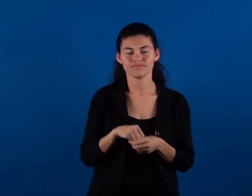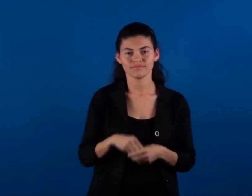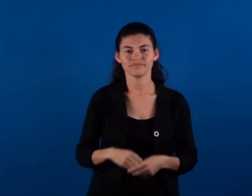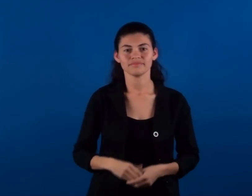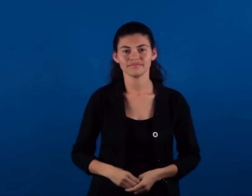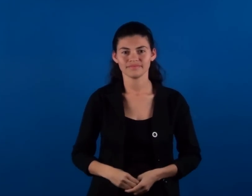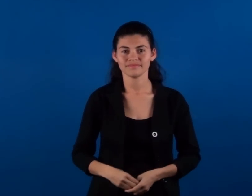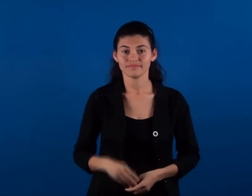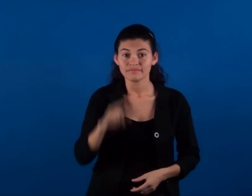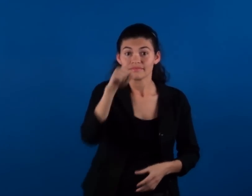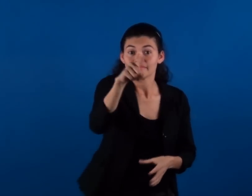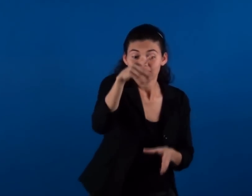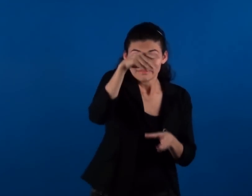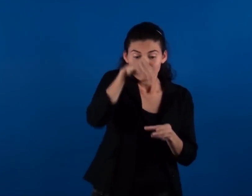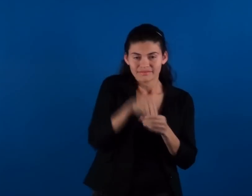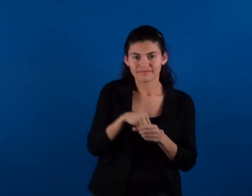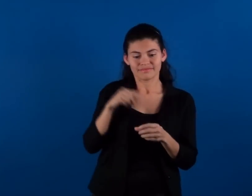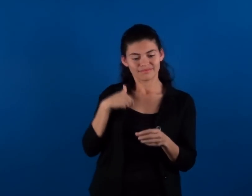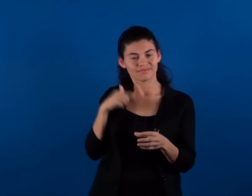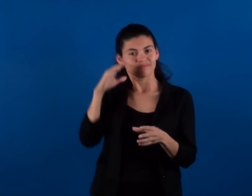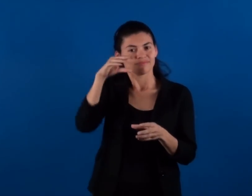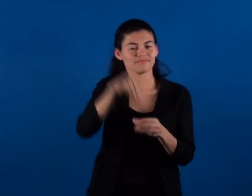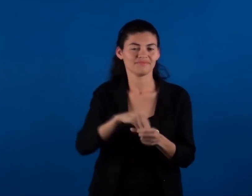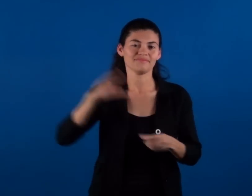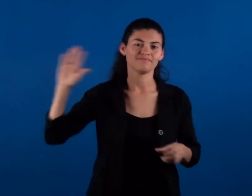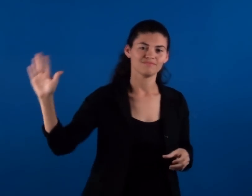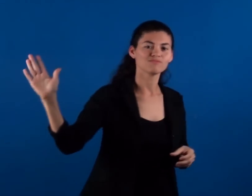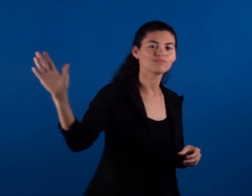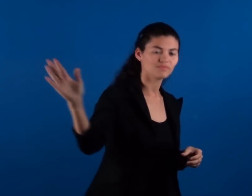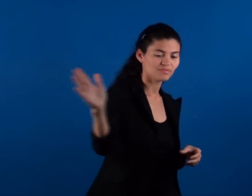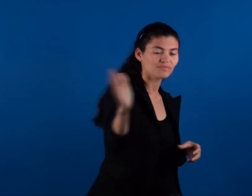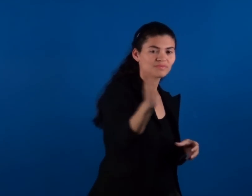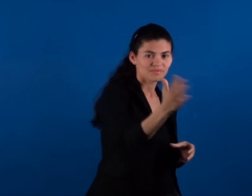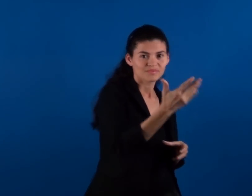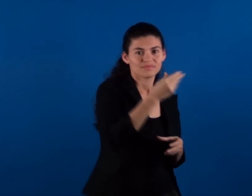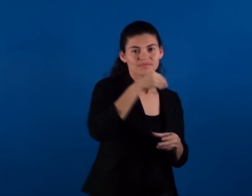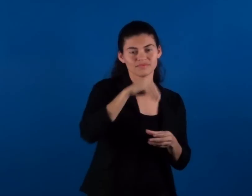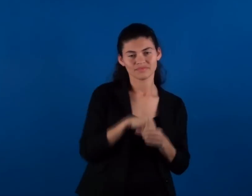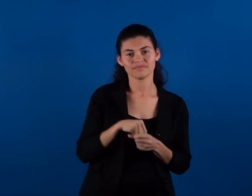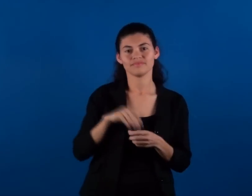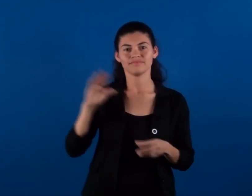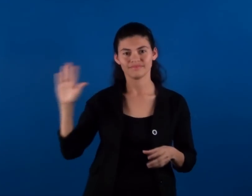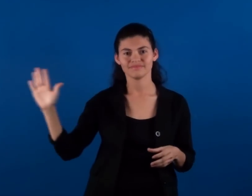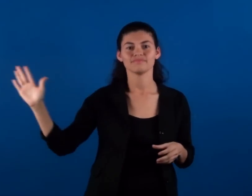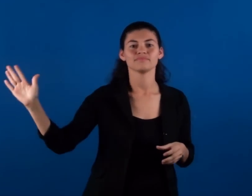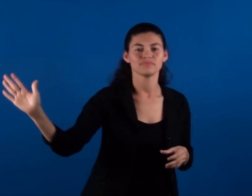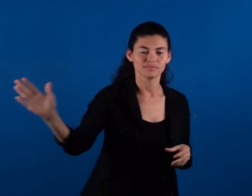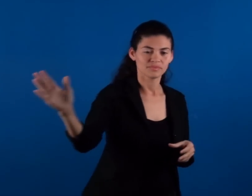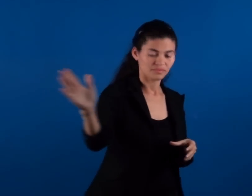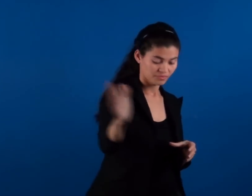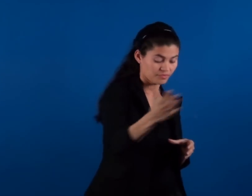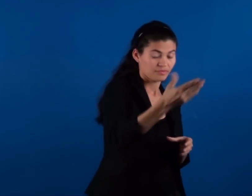Si estás vos y estoy yo, estamos todos, estamos todos,